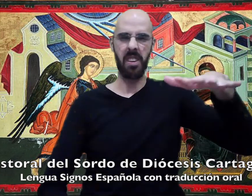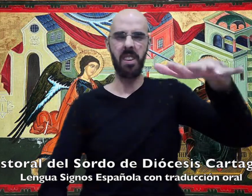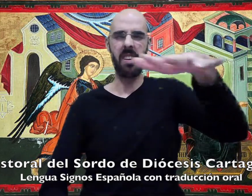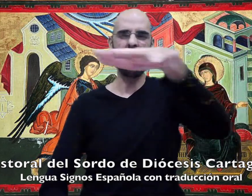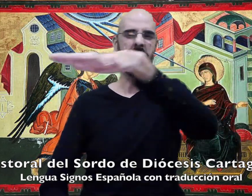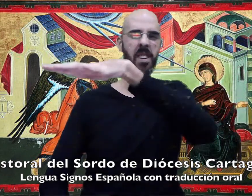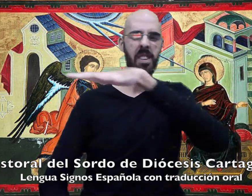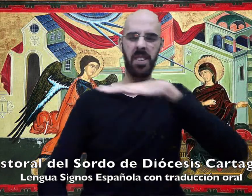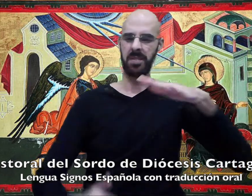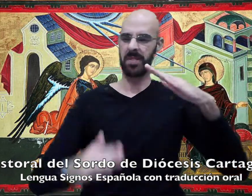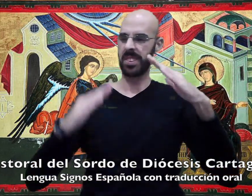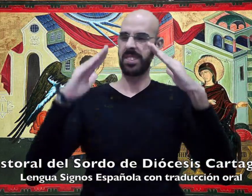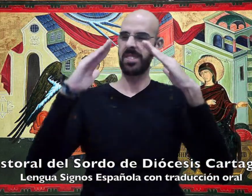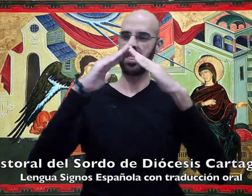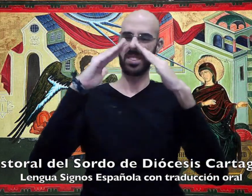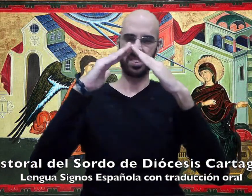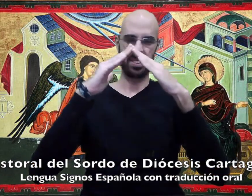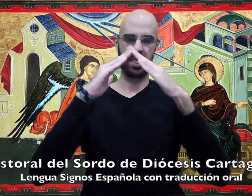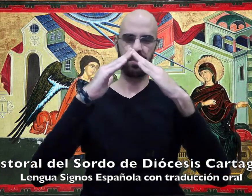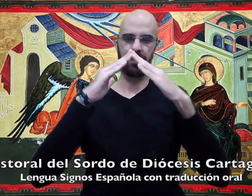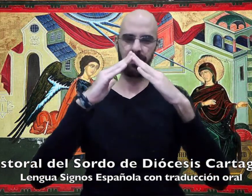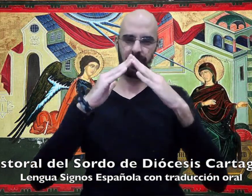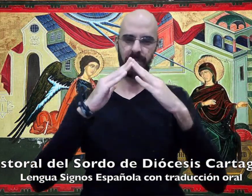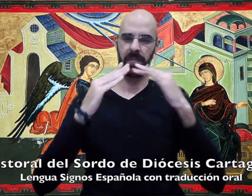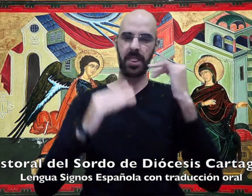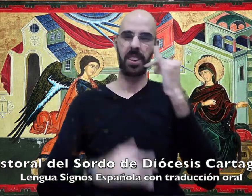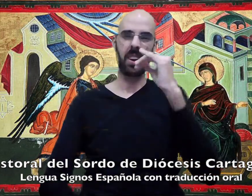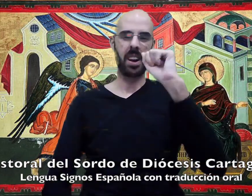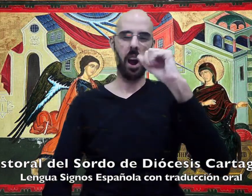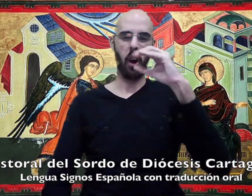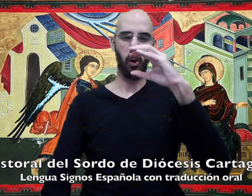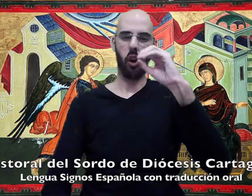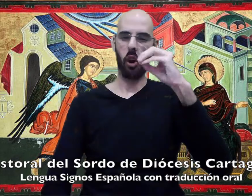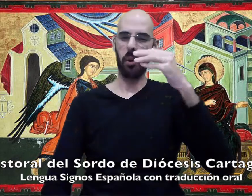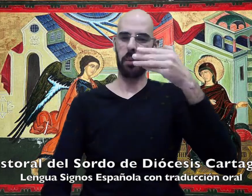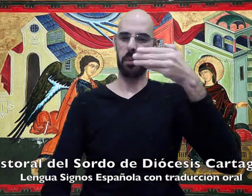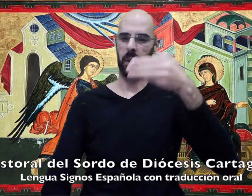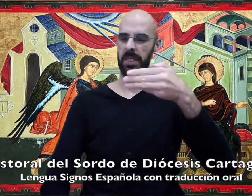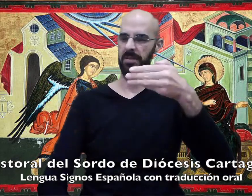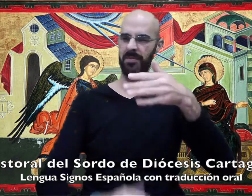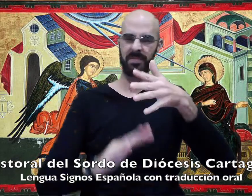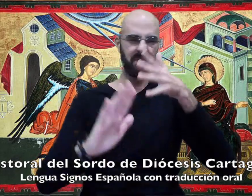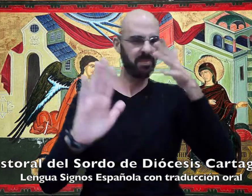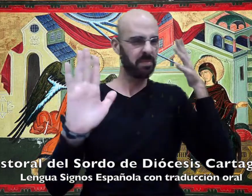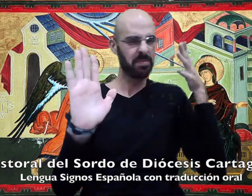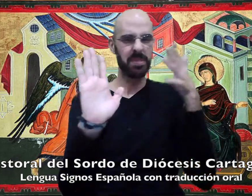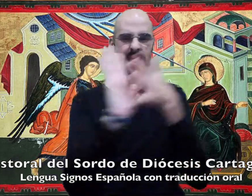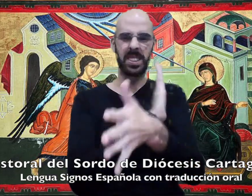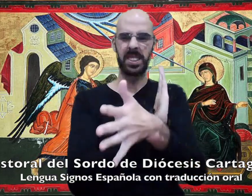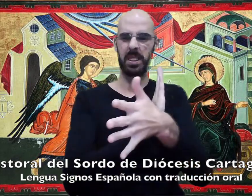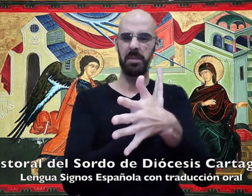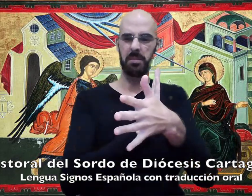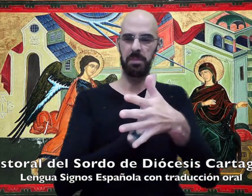Reinará sobre la casa de Jacob para siempre.